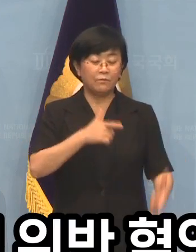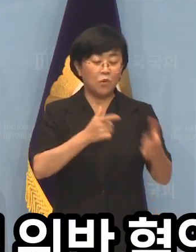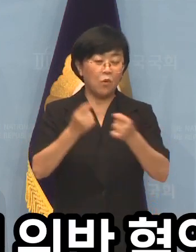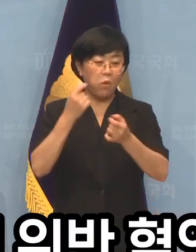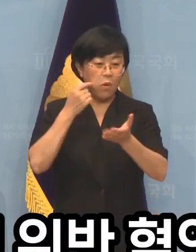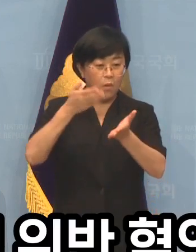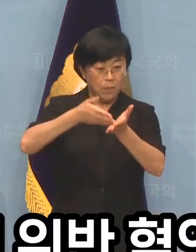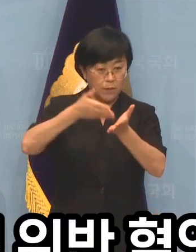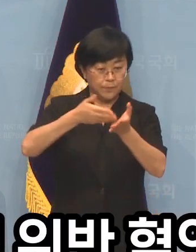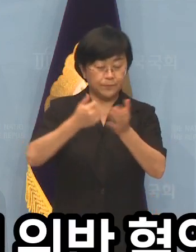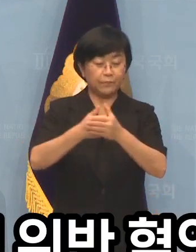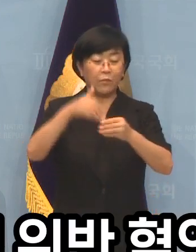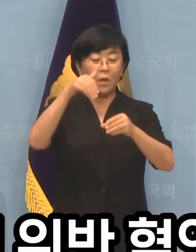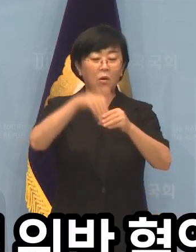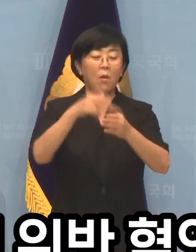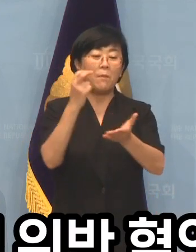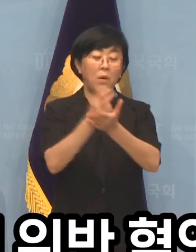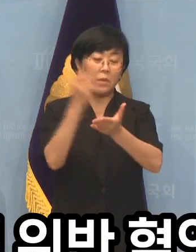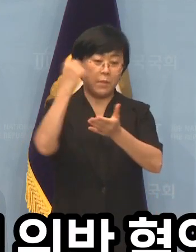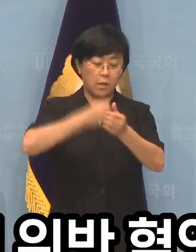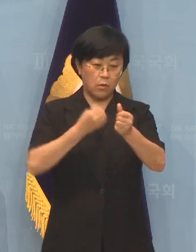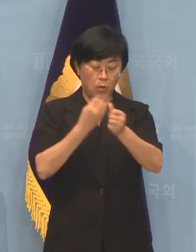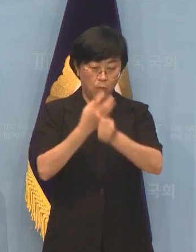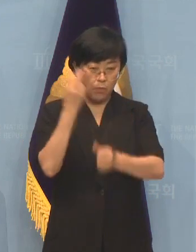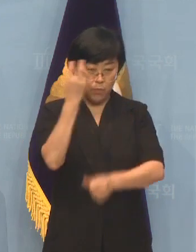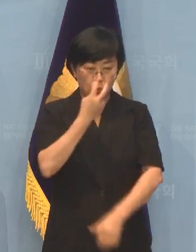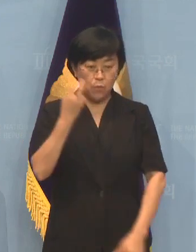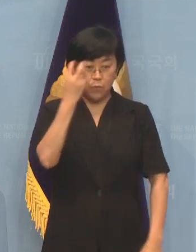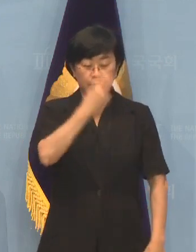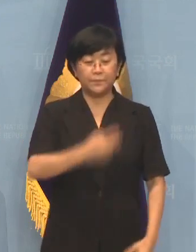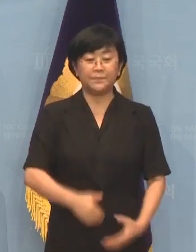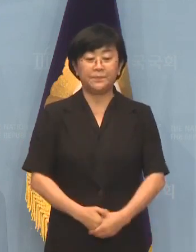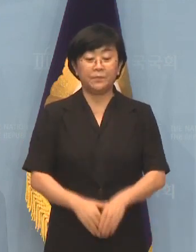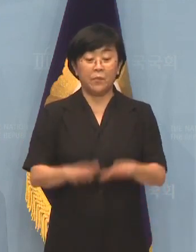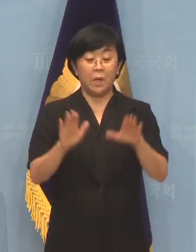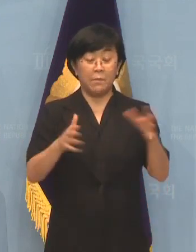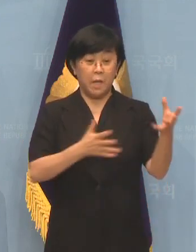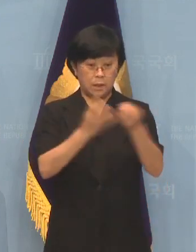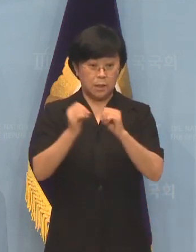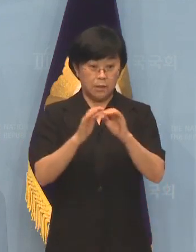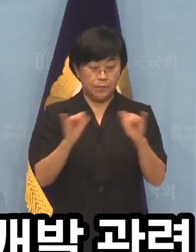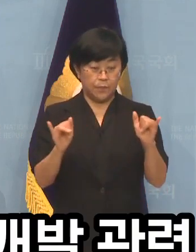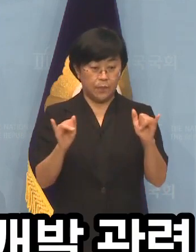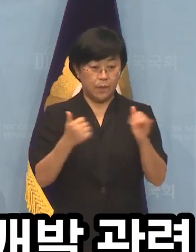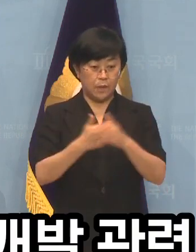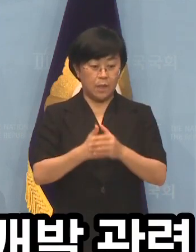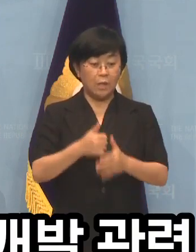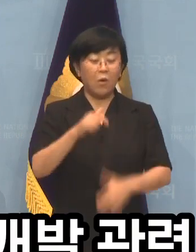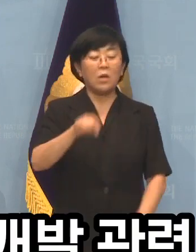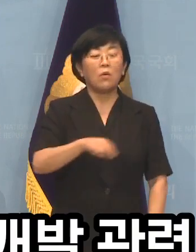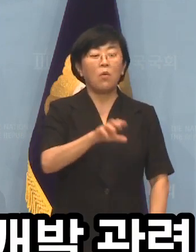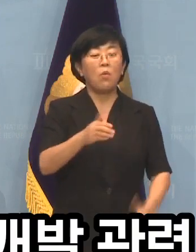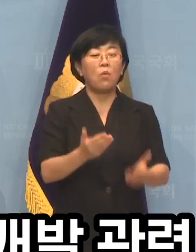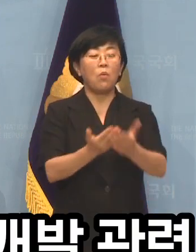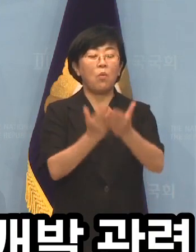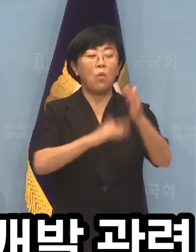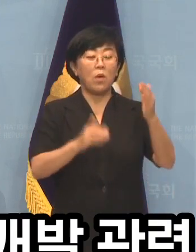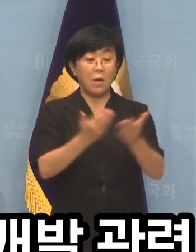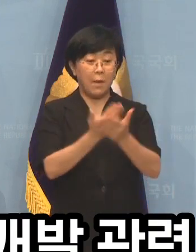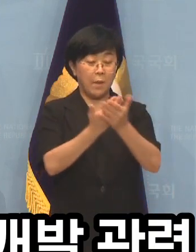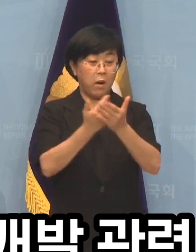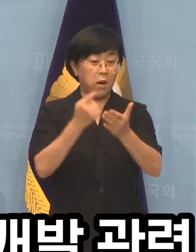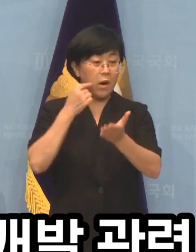공직선거법 위반 혐의로 고발을 검토하겠습니다. 현재 많은 분들께서 대장동 공영개발 관련